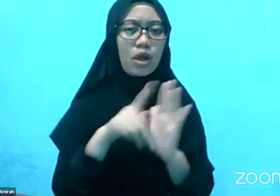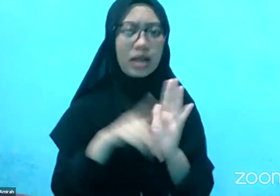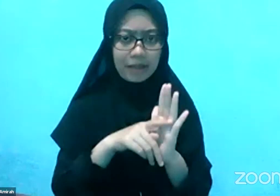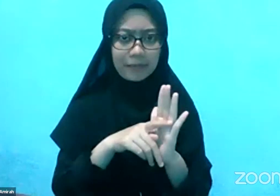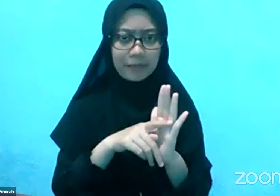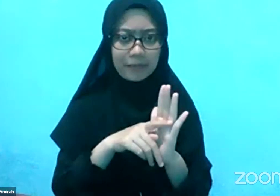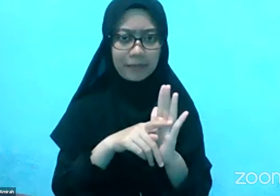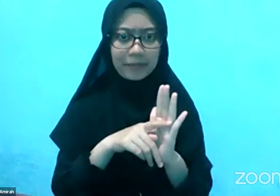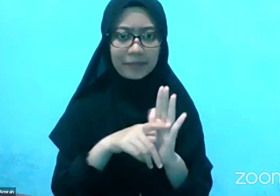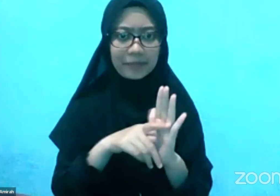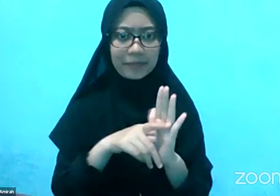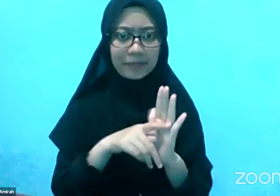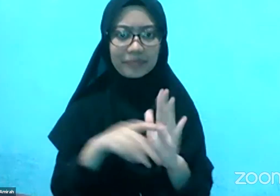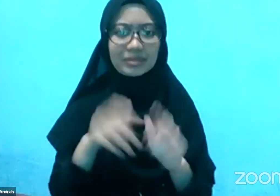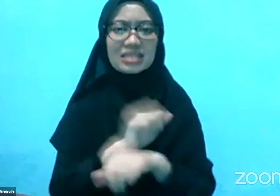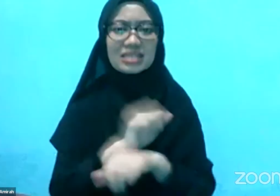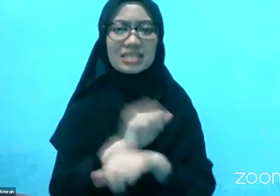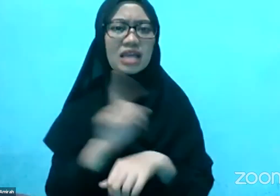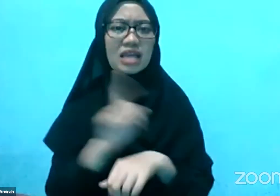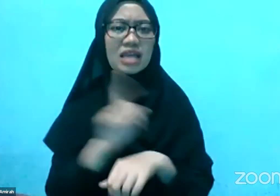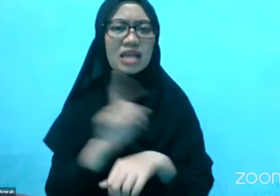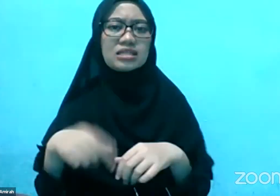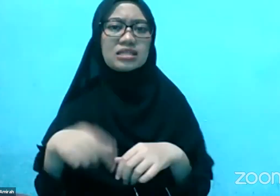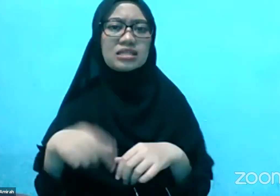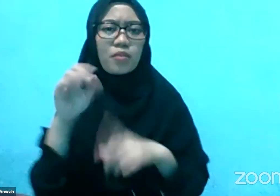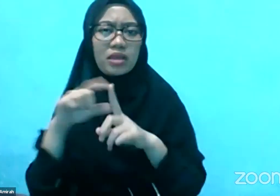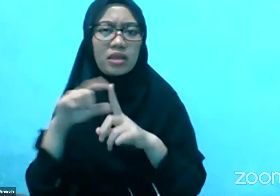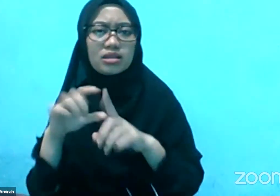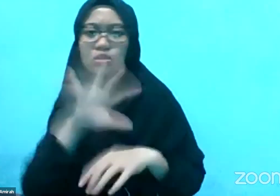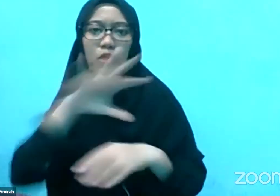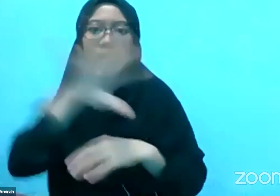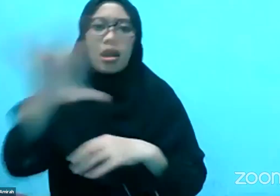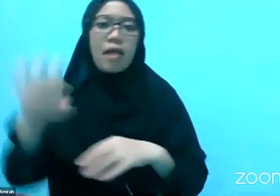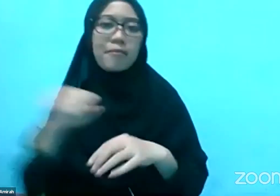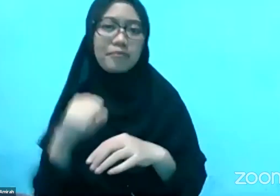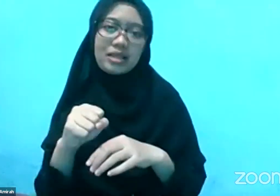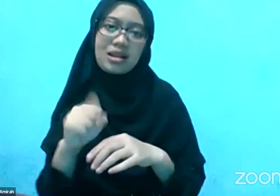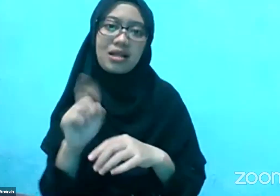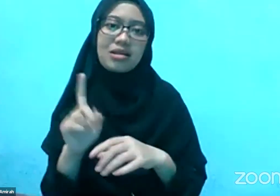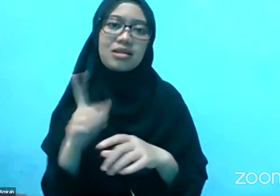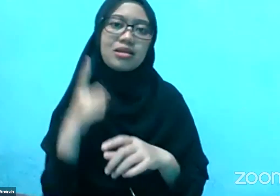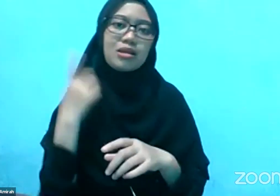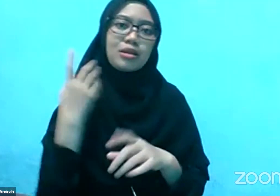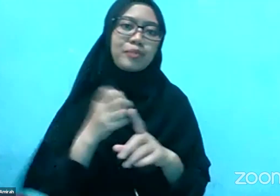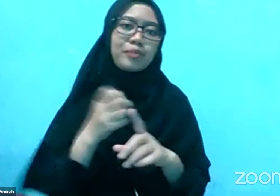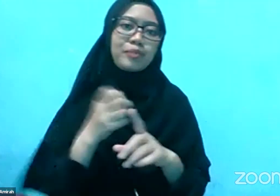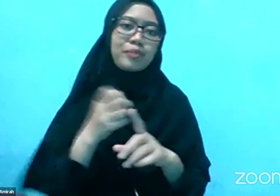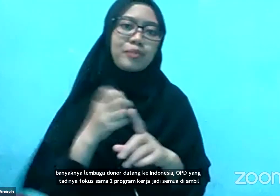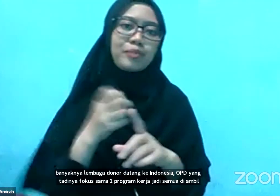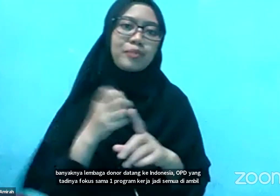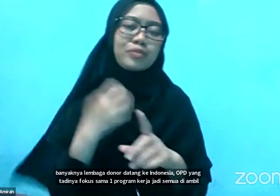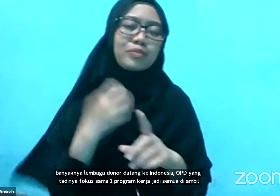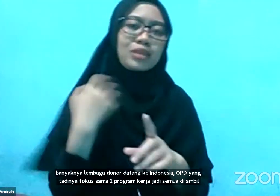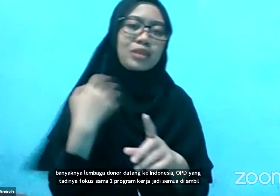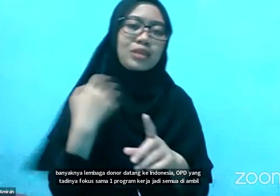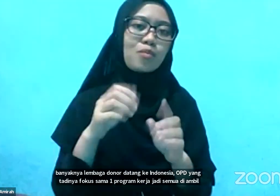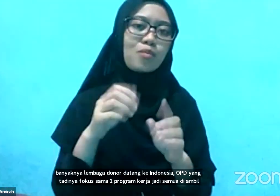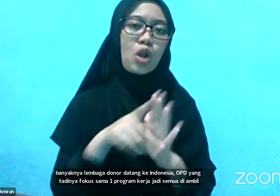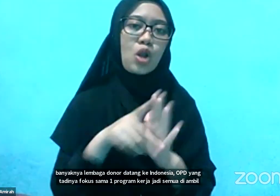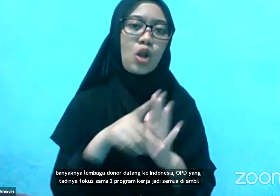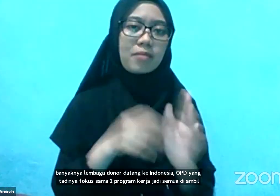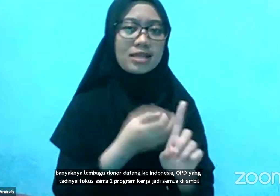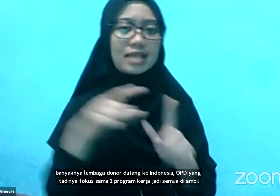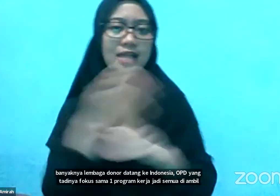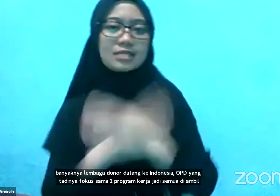Satu OPD bisa punya program Ako kasih Aksesibilitas Tentang gender Tentang tenaga